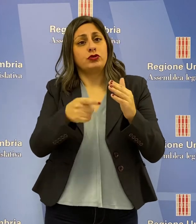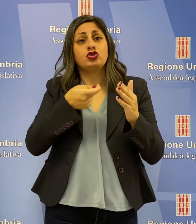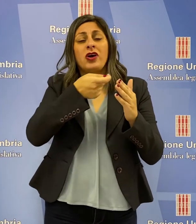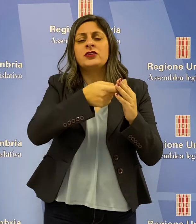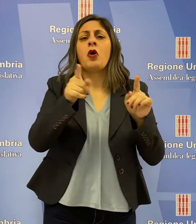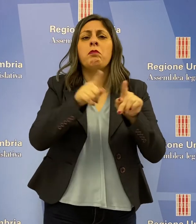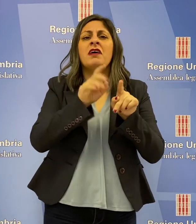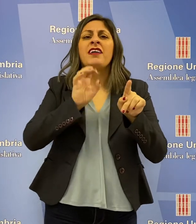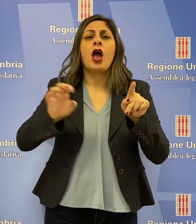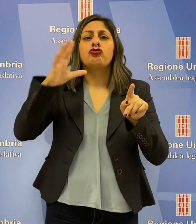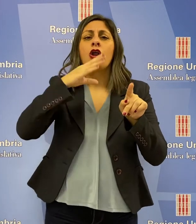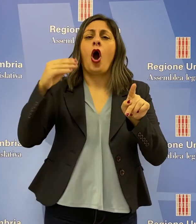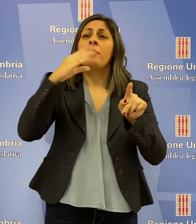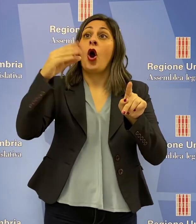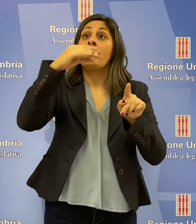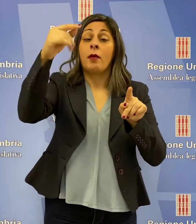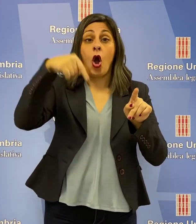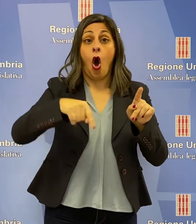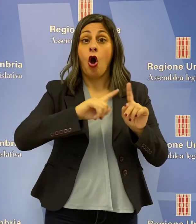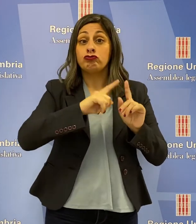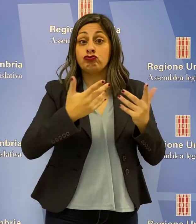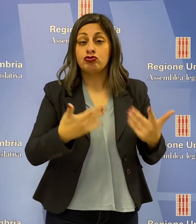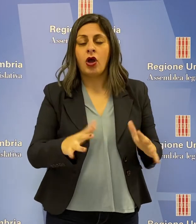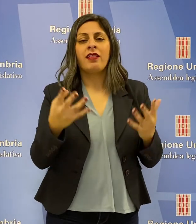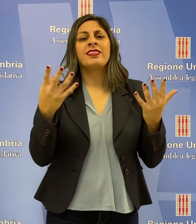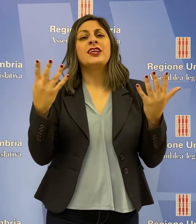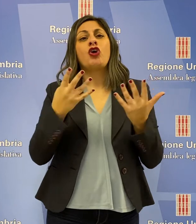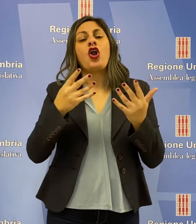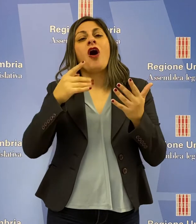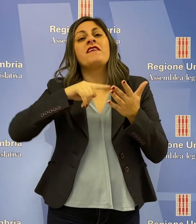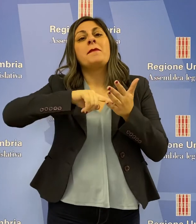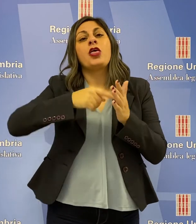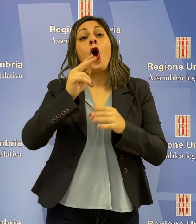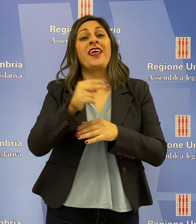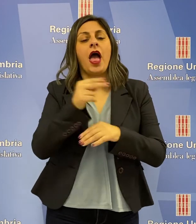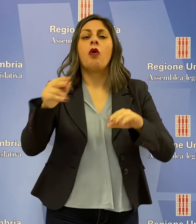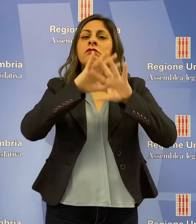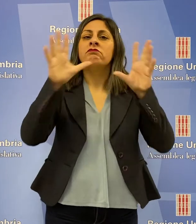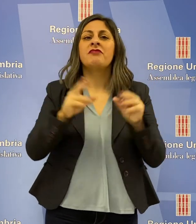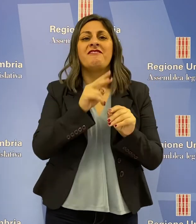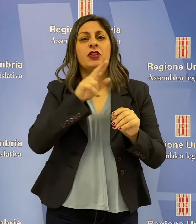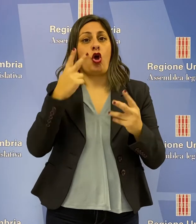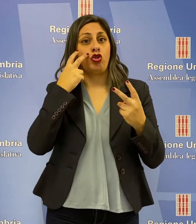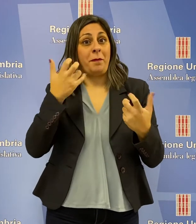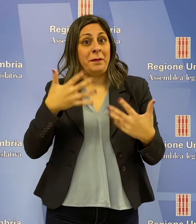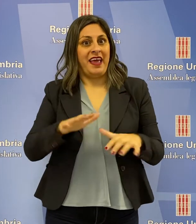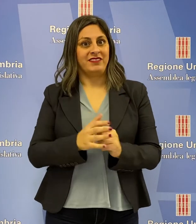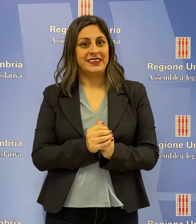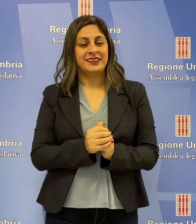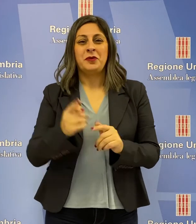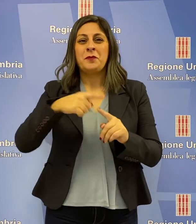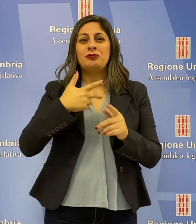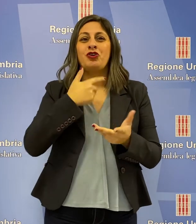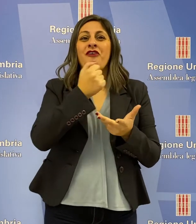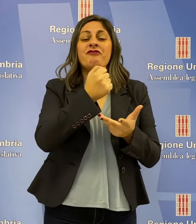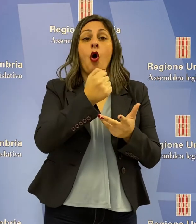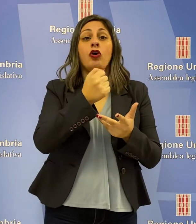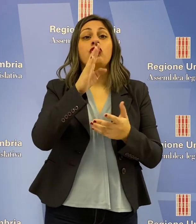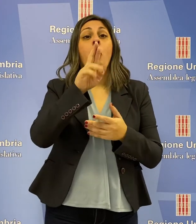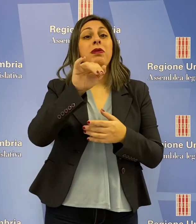anche da altre regioni ed oggi, ha detto, abbiamo in erogazione 19 milioni di euro dei 28 previsti. C'è poi il fondo Bridge to Digital,